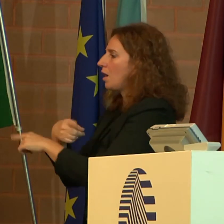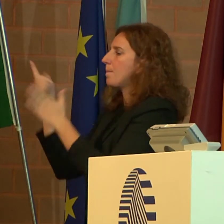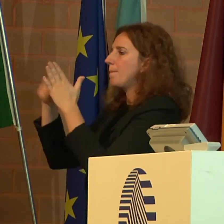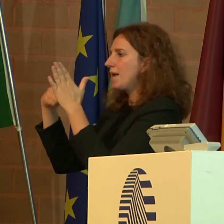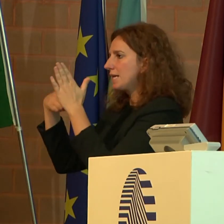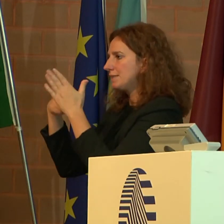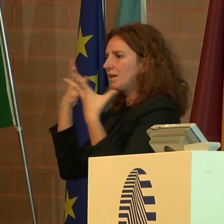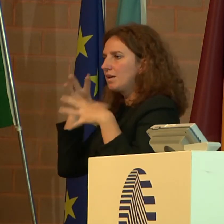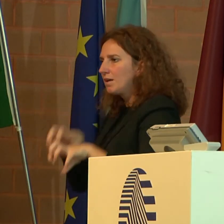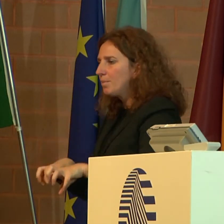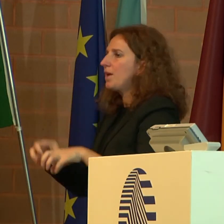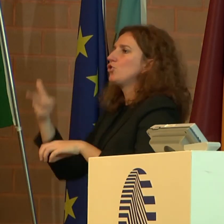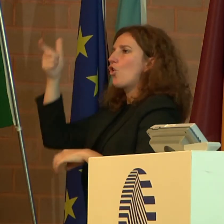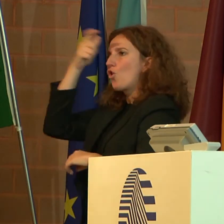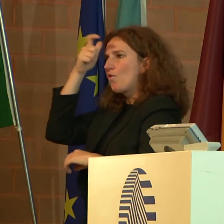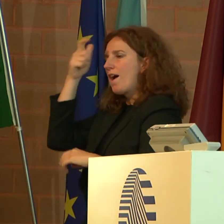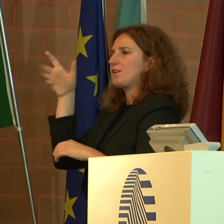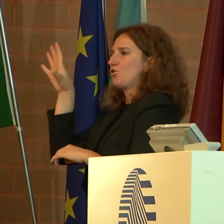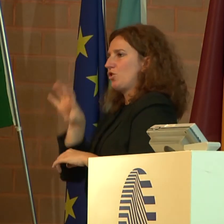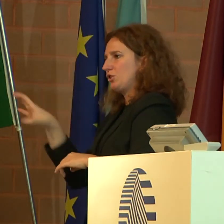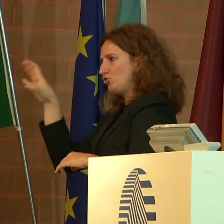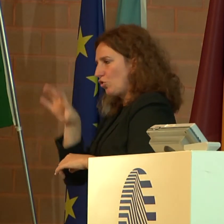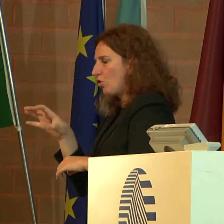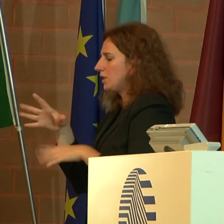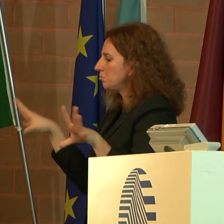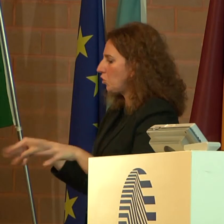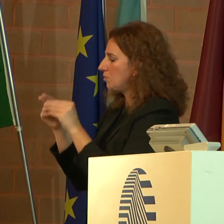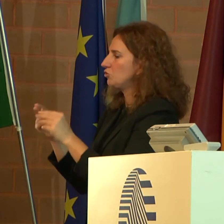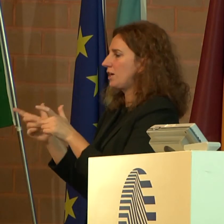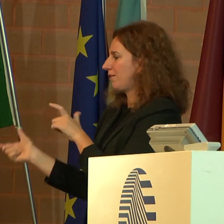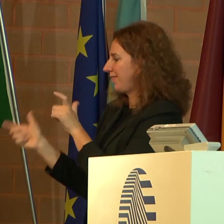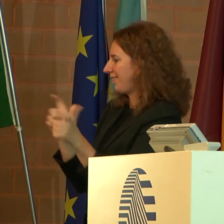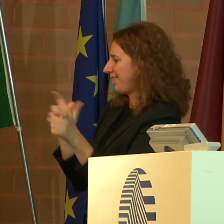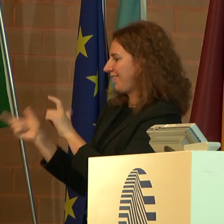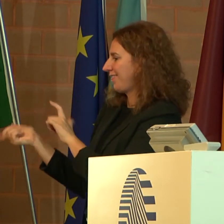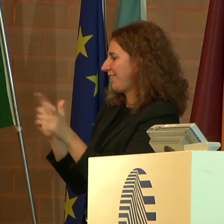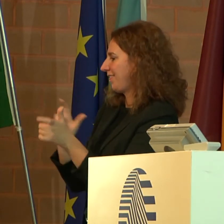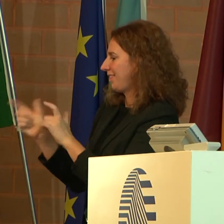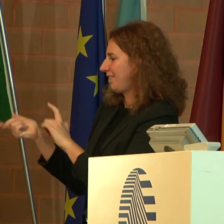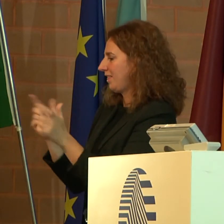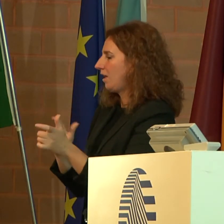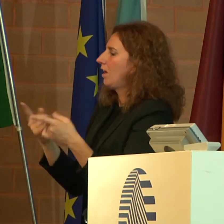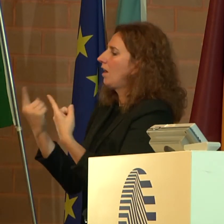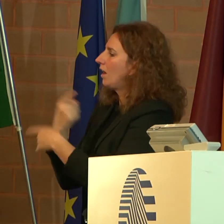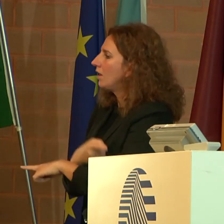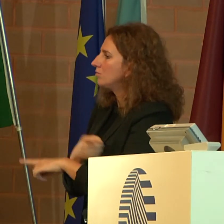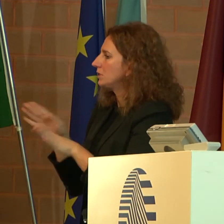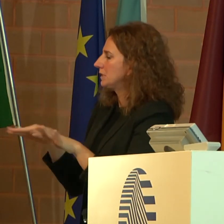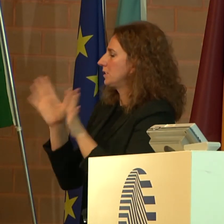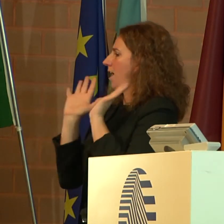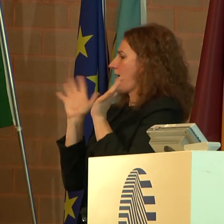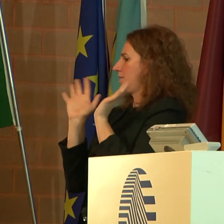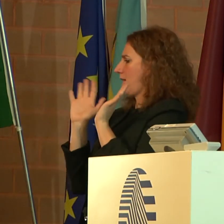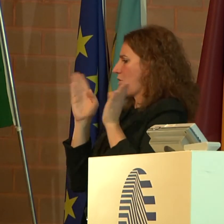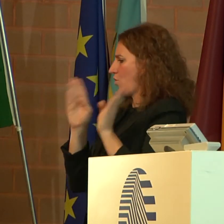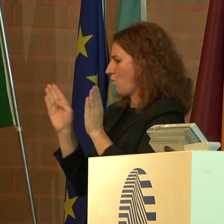regioni, si riuscirà ad avviare concretamente. Lo scandalo della persistenza degli ospedali psichiatrici giudiziari